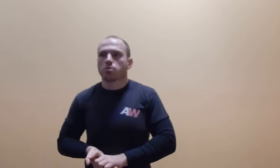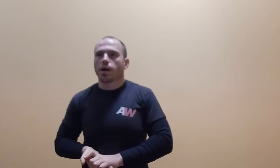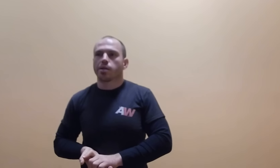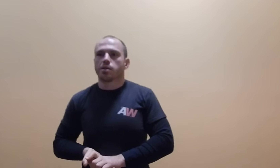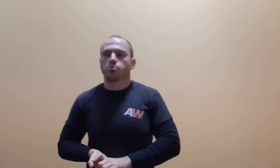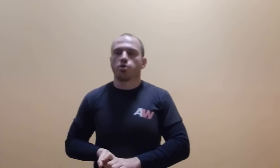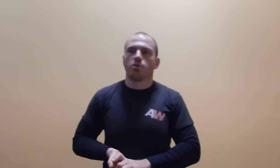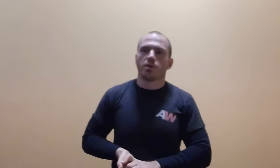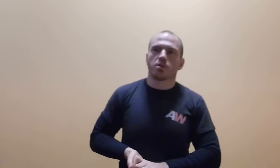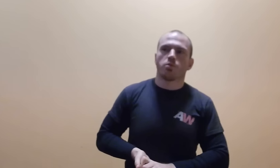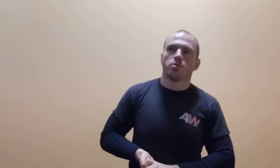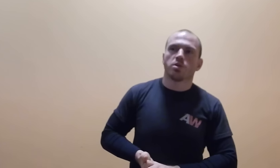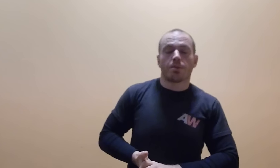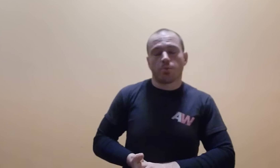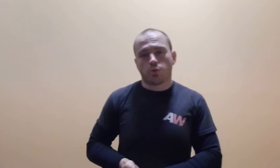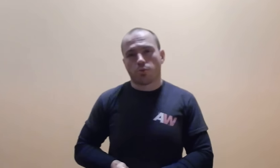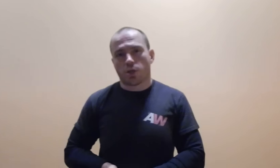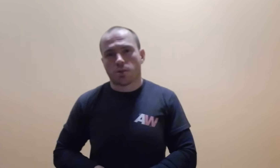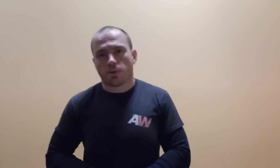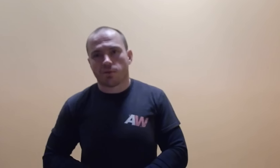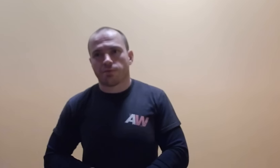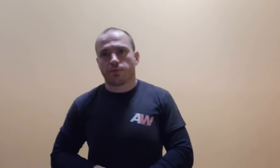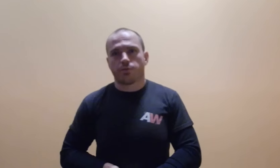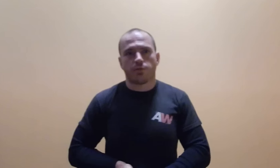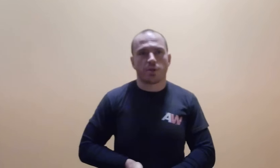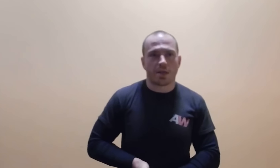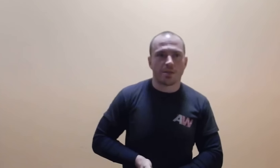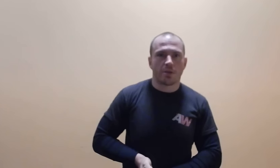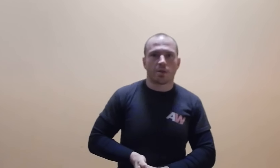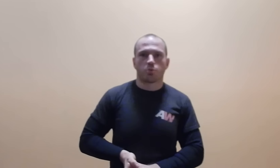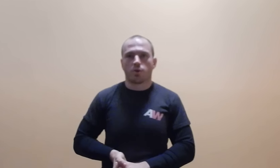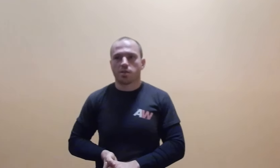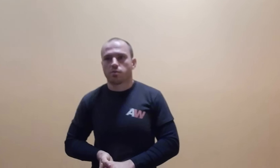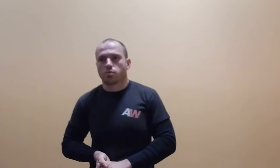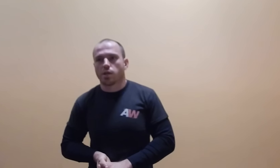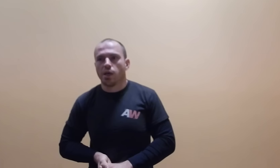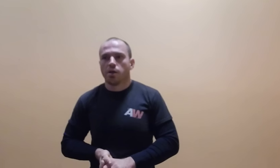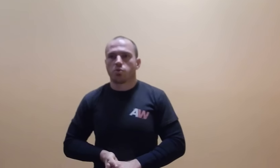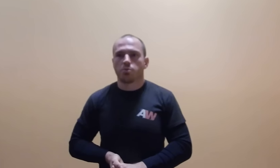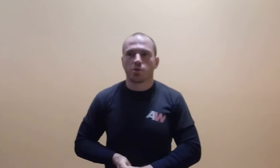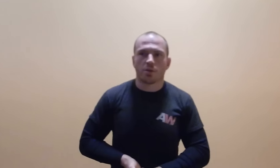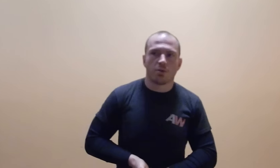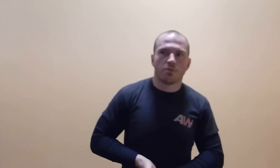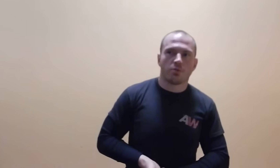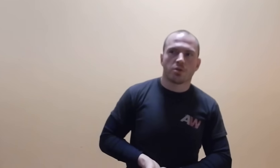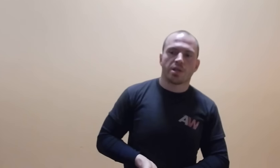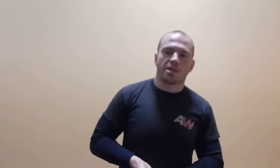tą gardę, nie przyjmować, jak to powinno być. Temat był już poruszany, to prawda w innych nagraniach, no ale tak przy okazji, więc tutaj skupimy się tylko i wyłącznie na